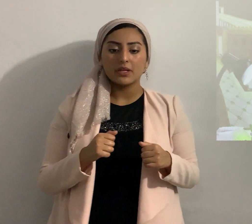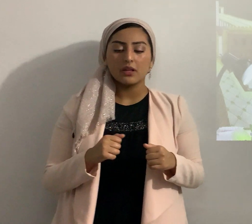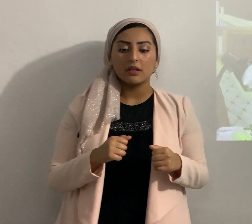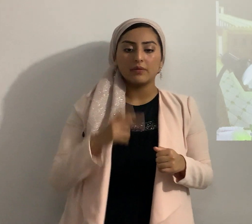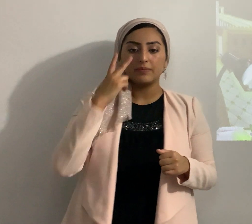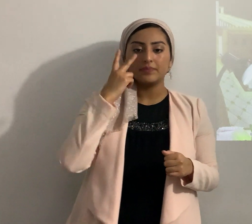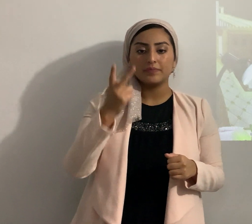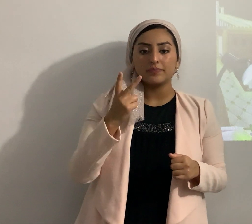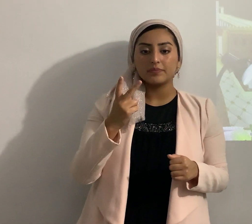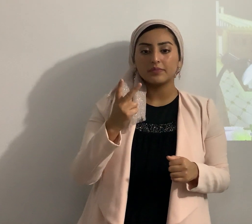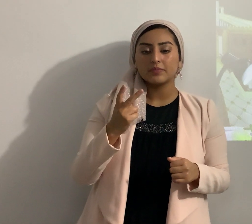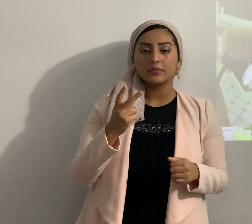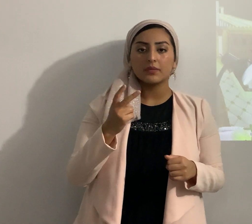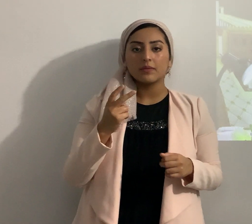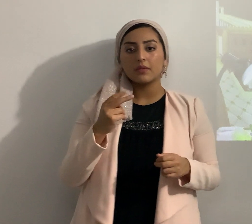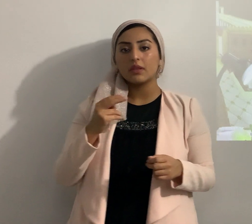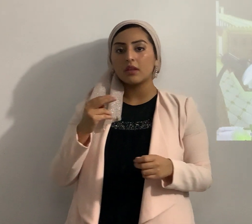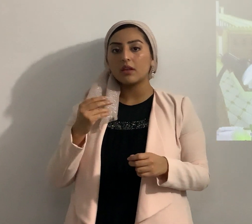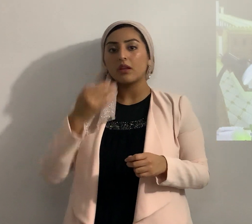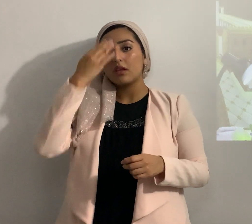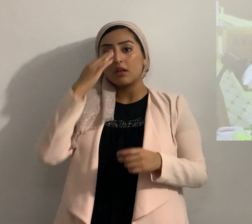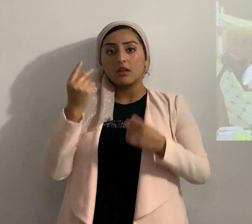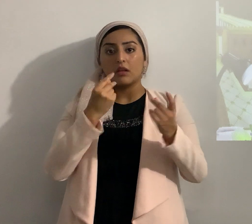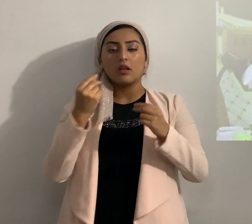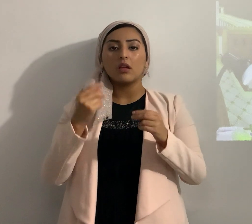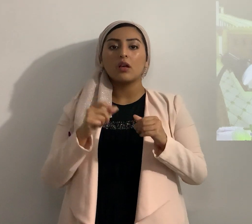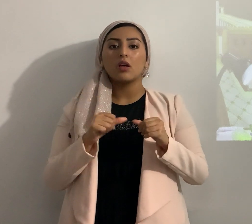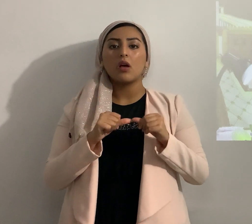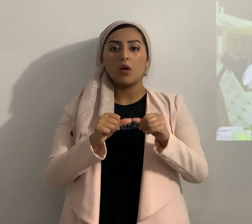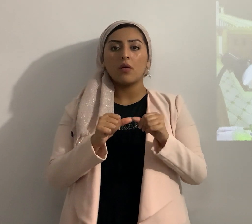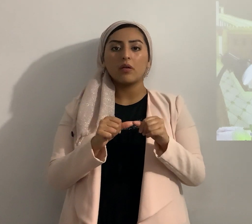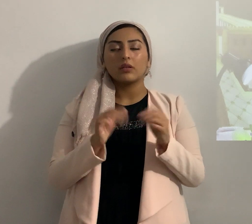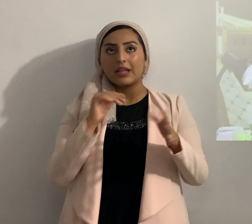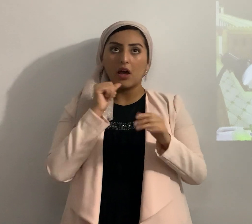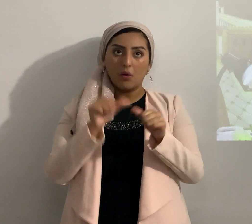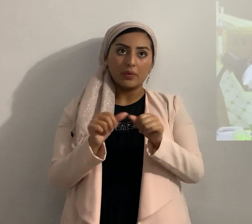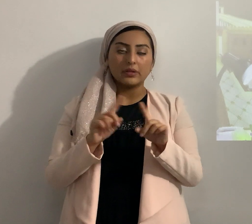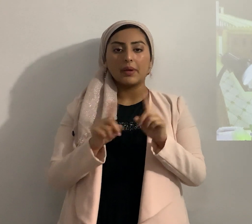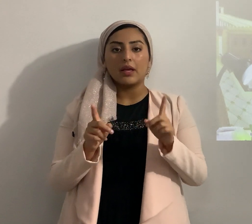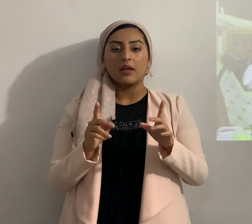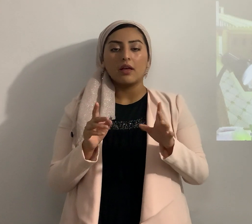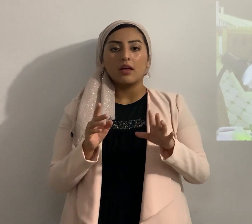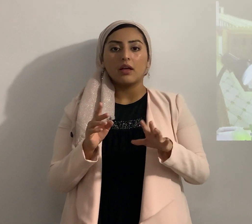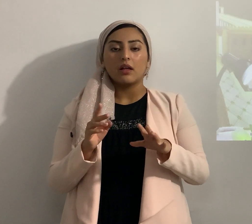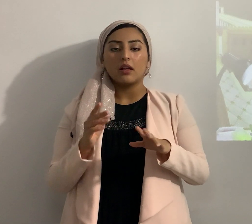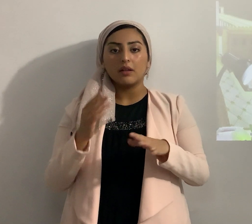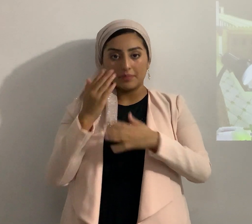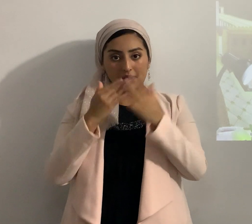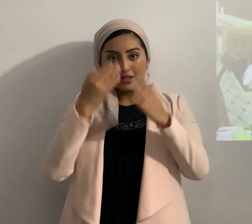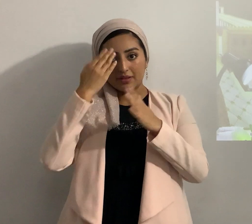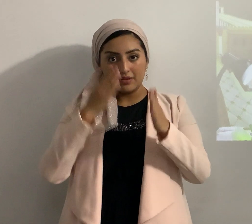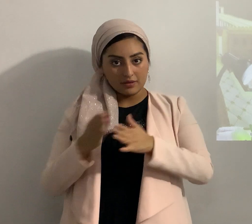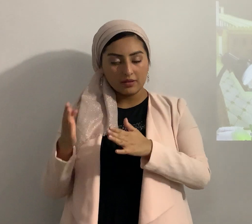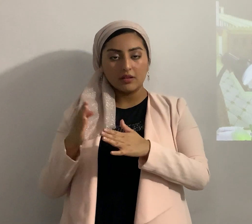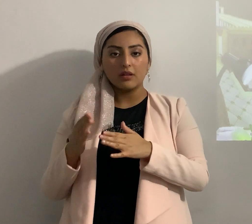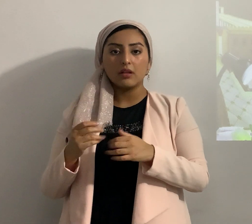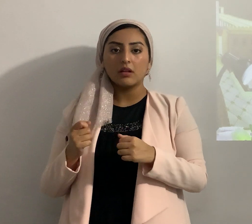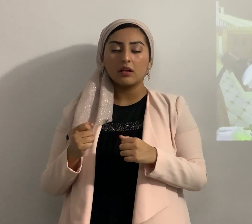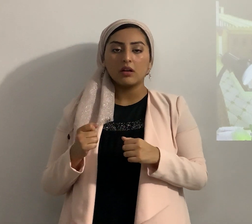el plan del eterno es siempre bueno no siempre es este pues pero uno de los planes del eterno siempre es este la gente